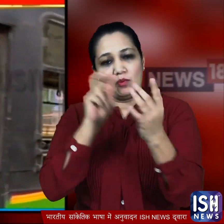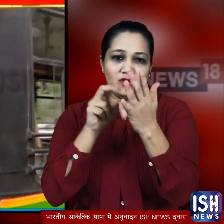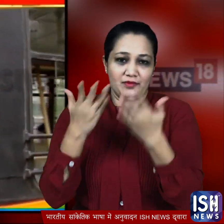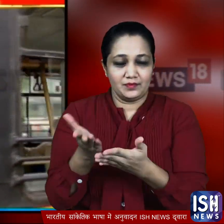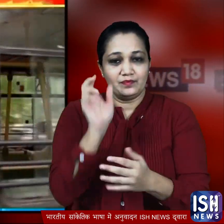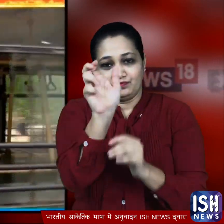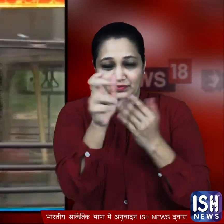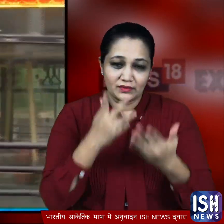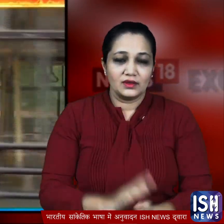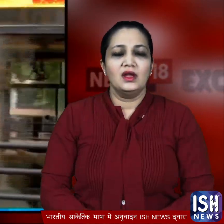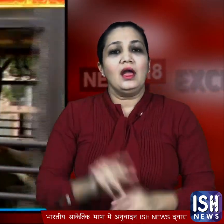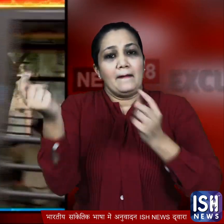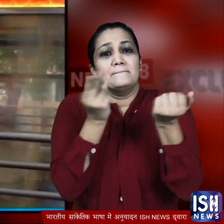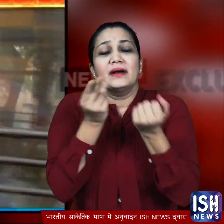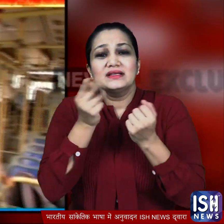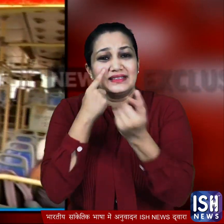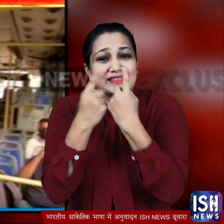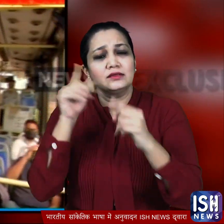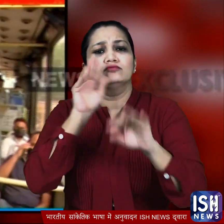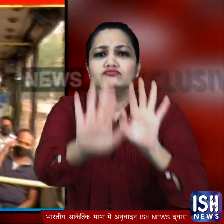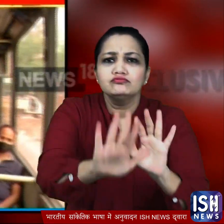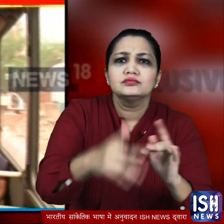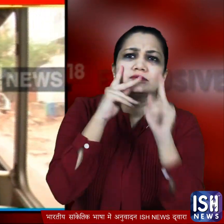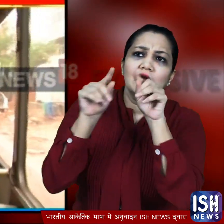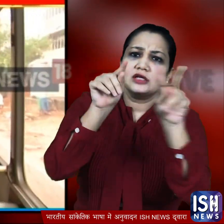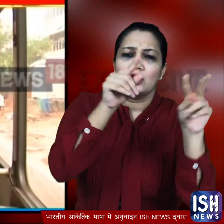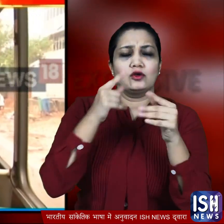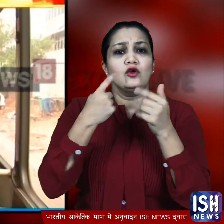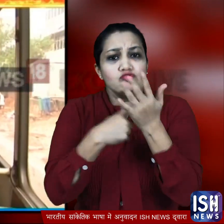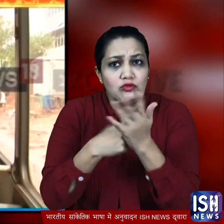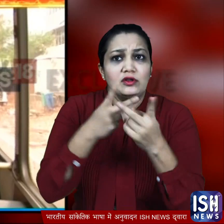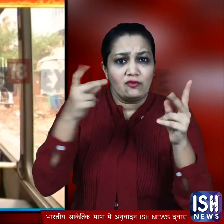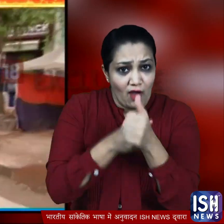यहां तक की बसों को रोक कर पुलिस वाले देखते रहे कि सावधानी बरती जा रही है या नहीं